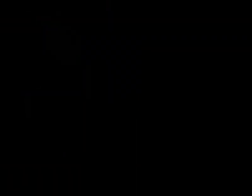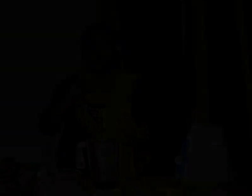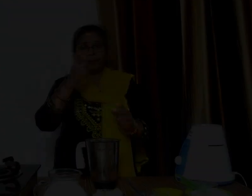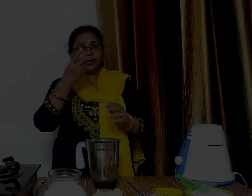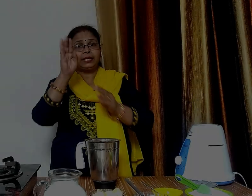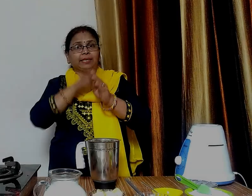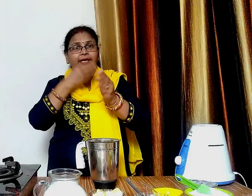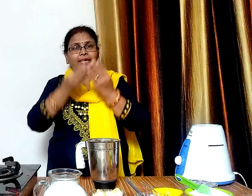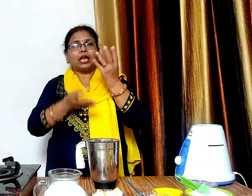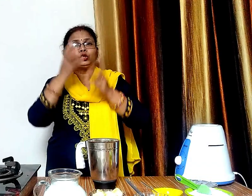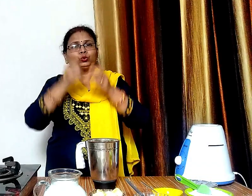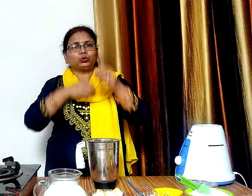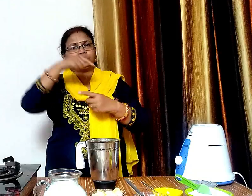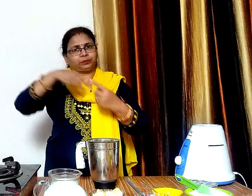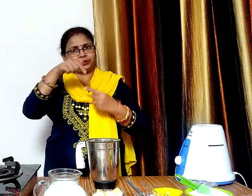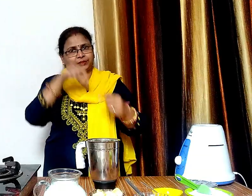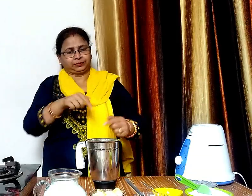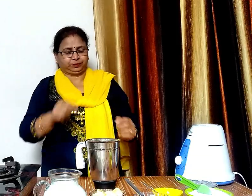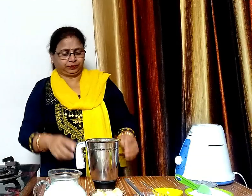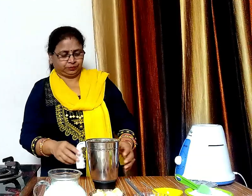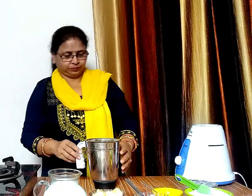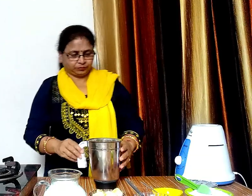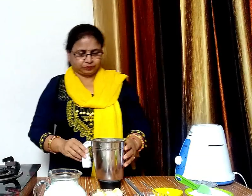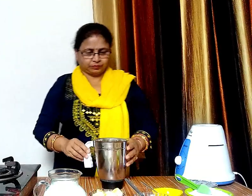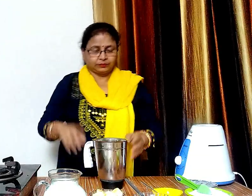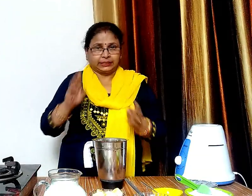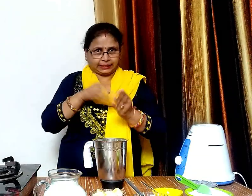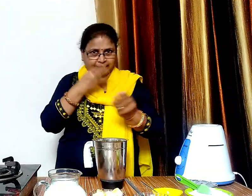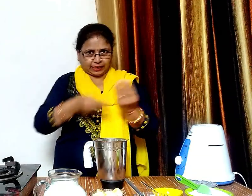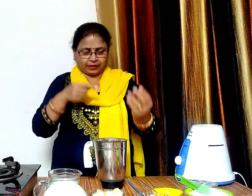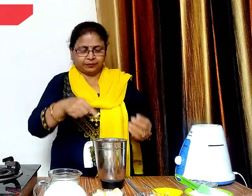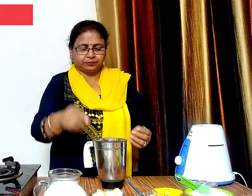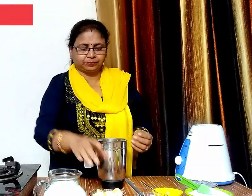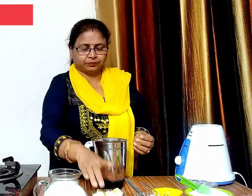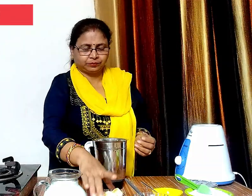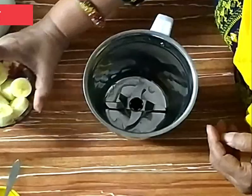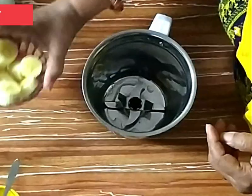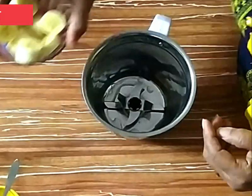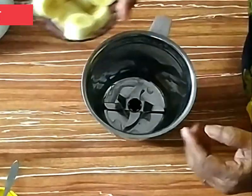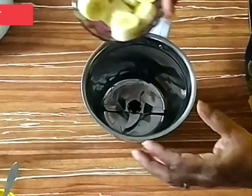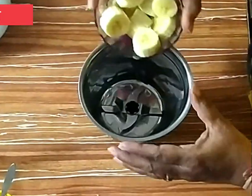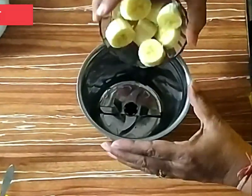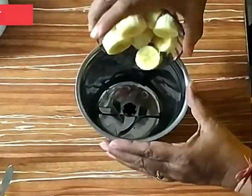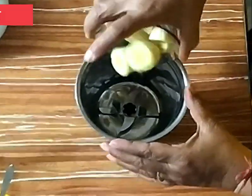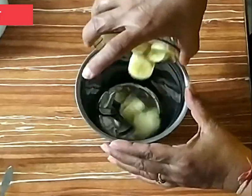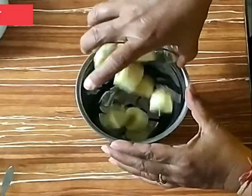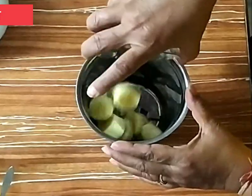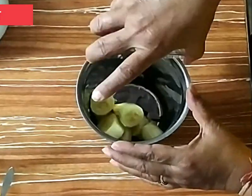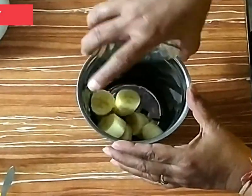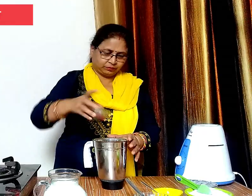फ्रूट शेक में सबसे पहले हम बनाणा शेक बनाएंगे बनाणा शेक बनाने के लिए सबसे पहले एक मिक्सी जाय में कुछ कटे